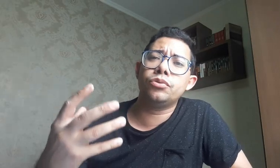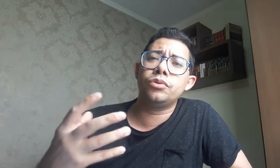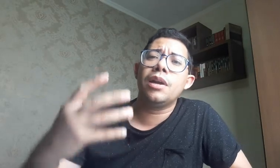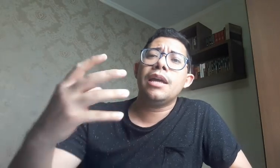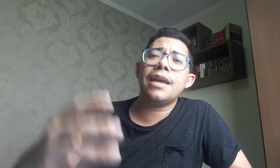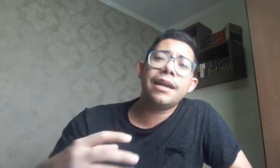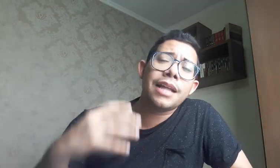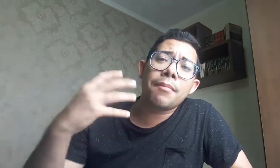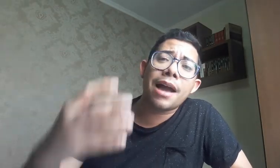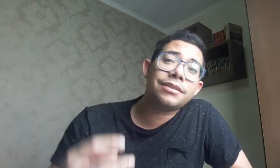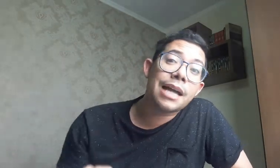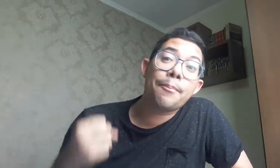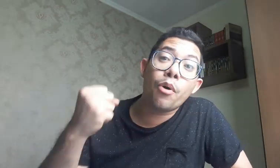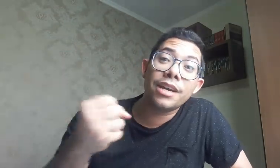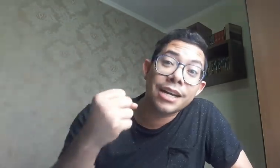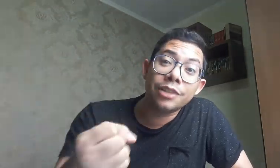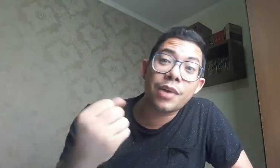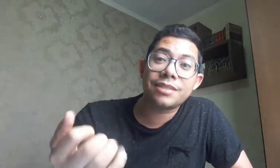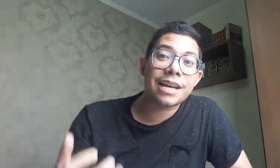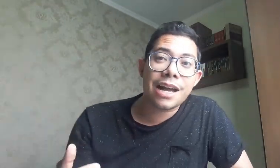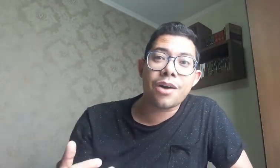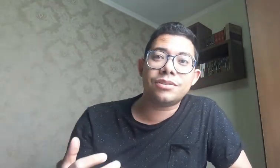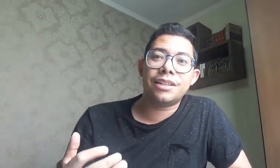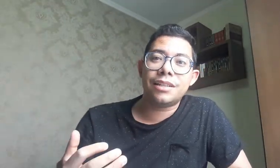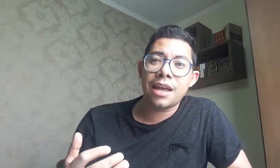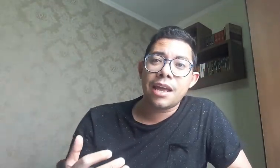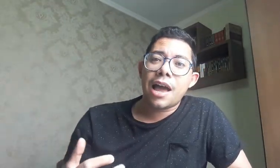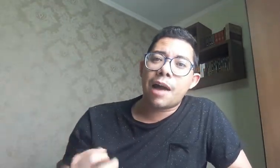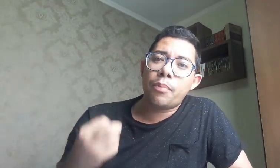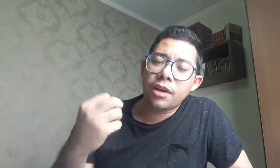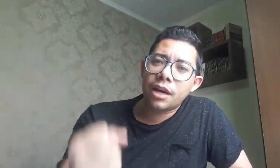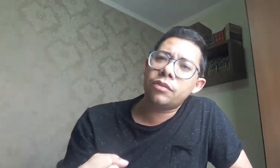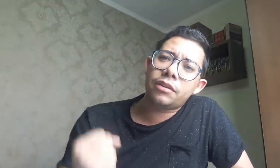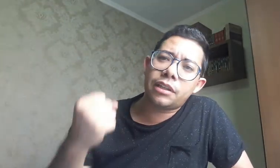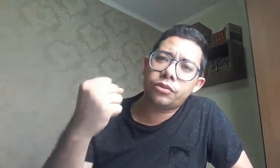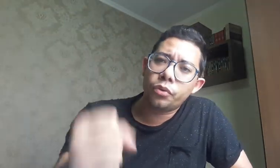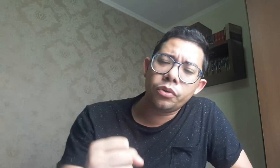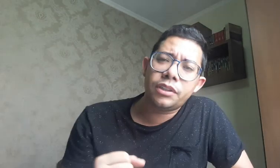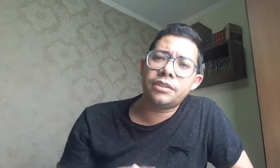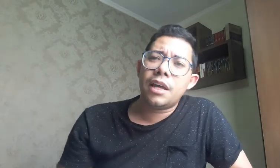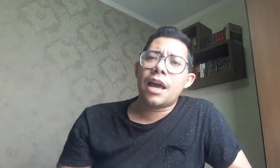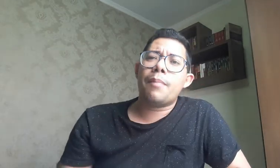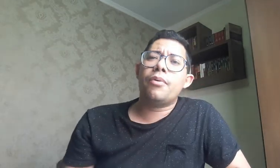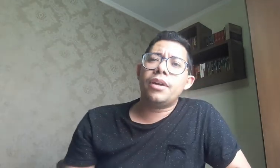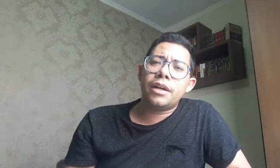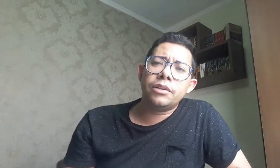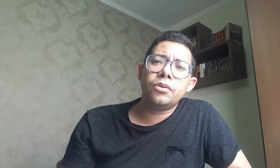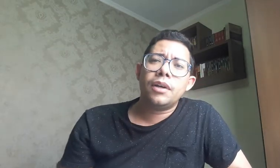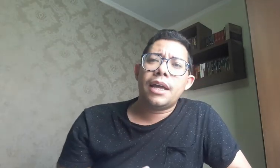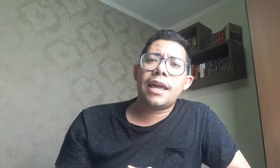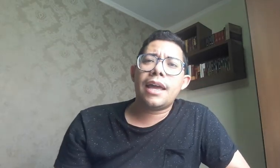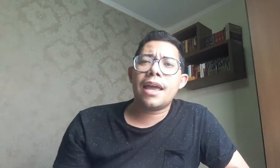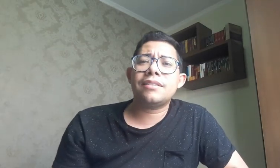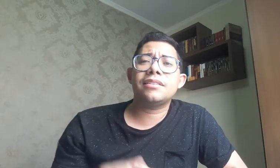surdo e ainda mais estar apoiando essa causa, né? Apoiando essas lutas, apoiando essas